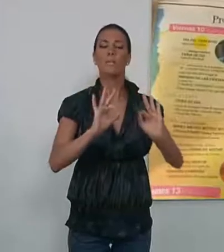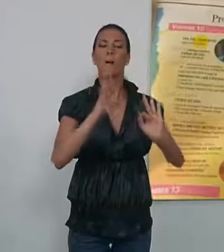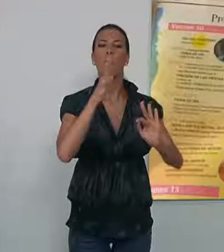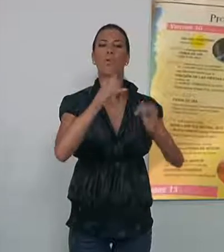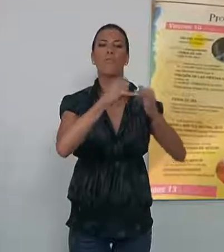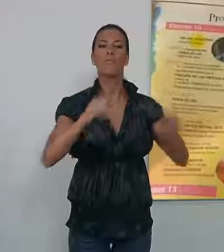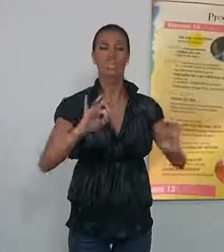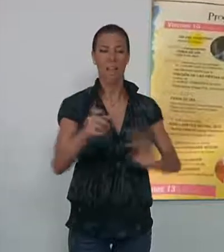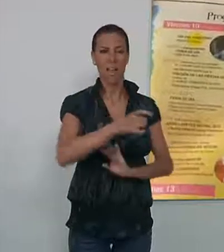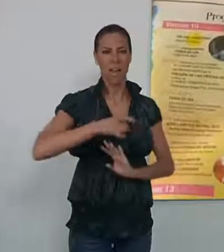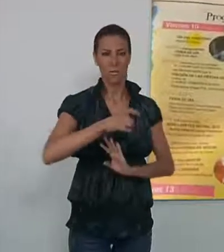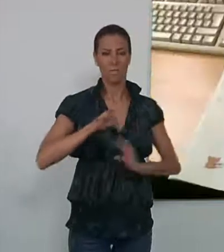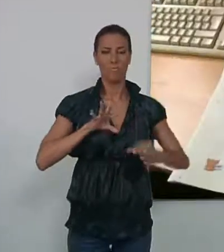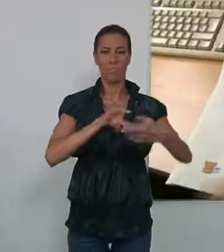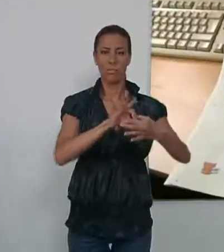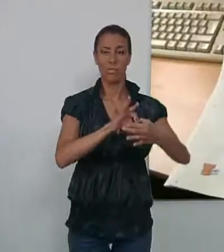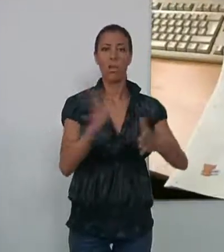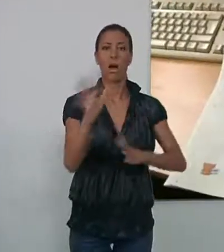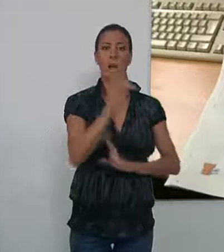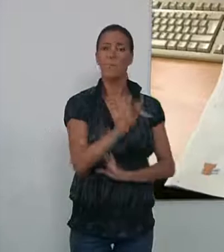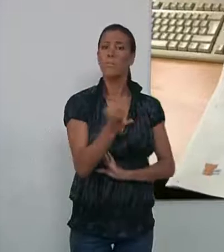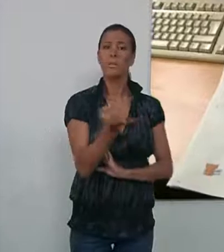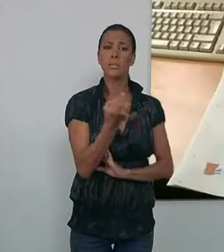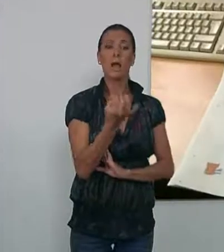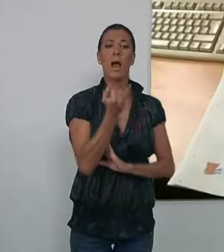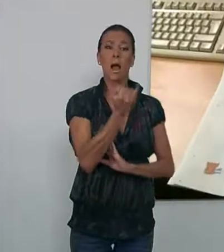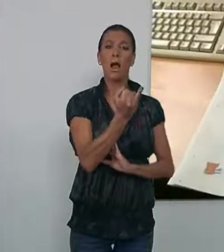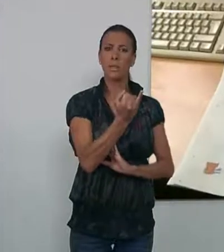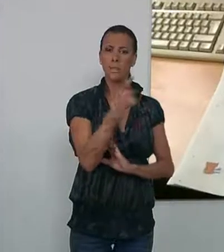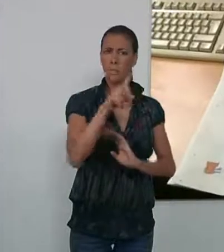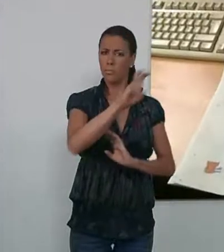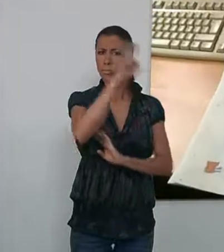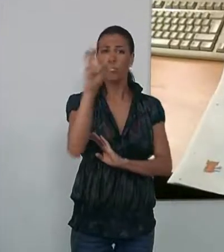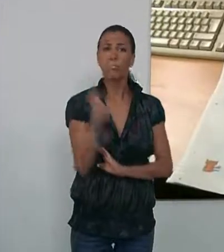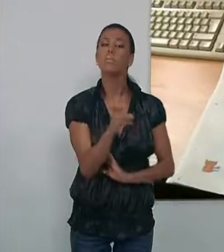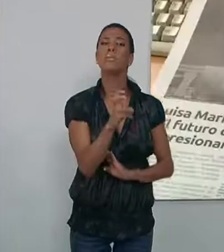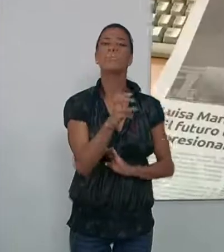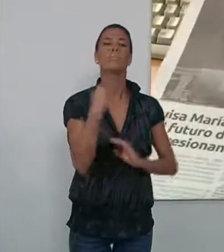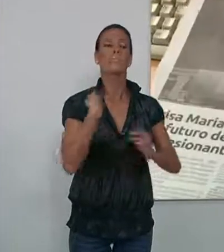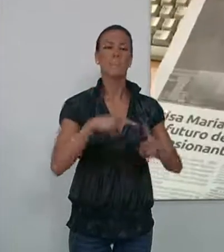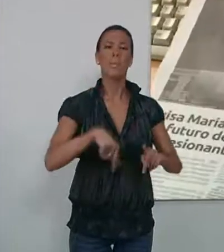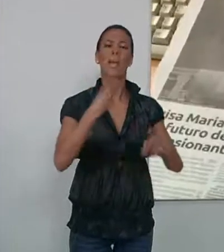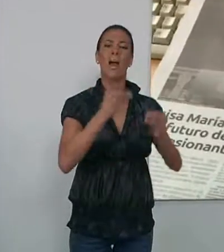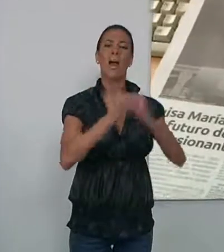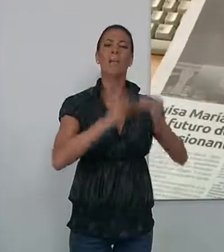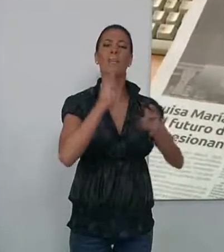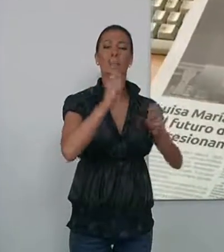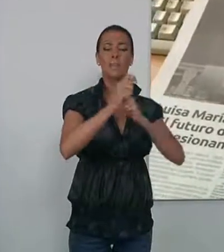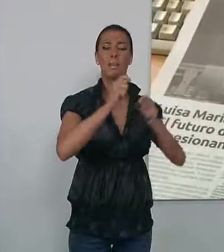de las fiestas de agosto. Además, el rotativo incluye, entre otros artículos, la entrevista que concedió la